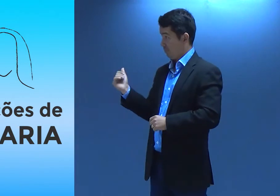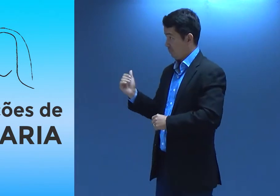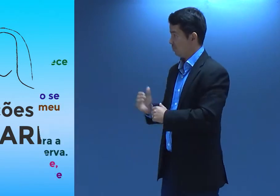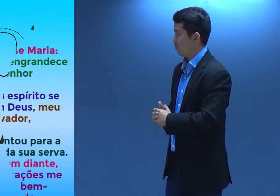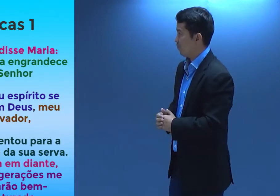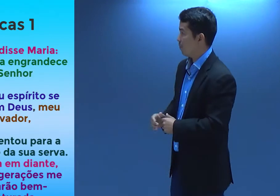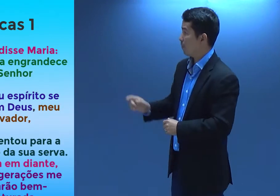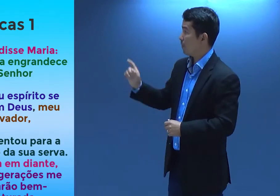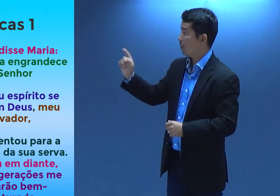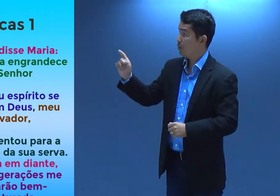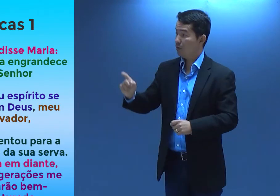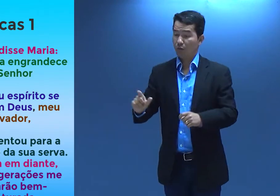Olha lá.